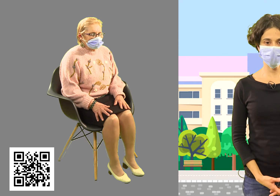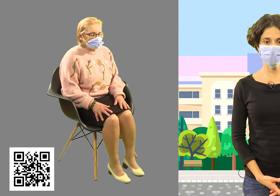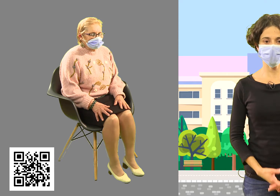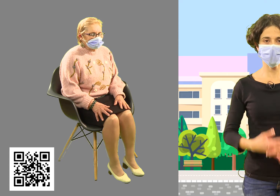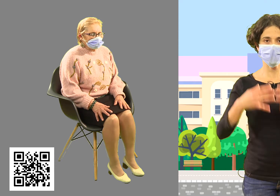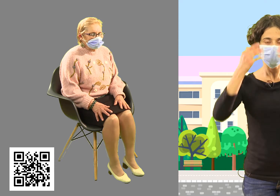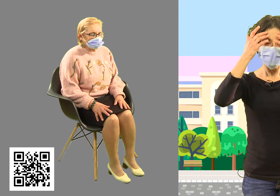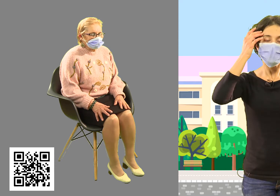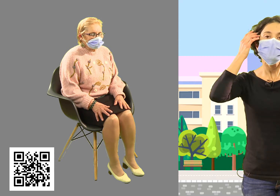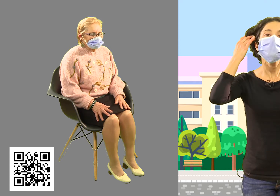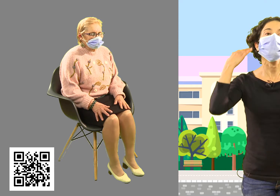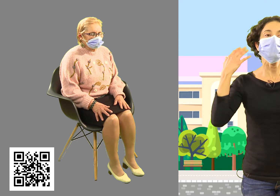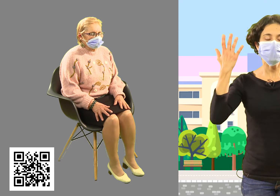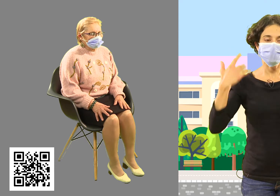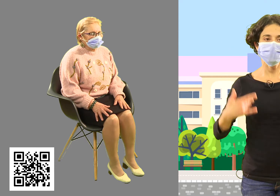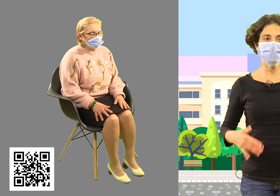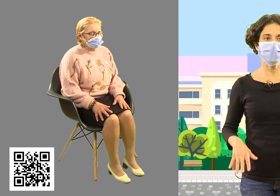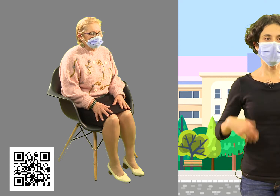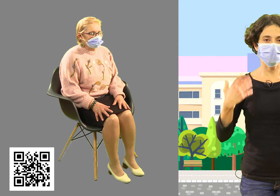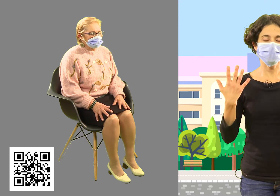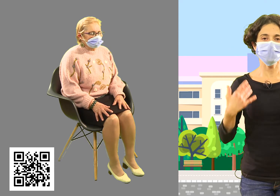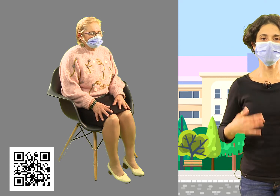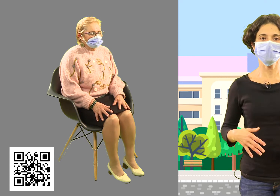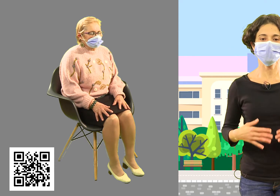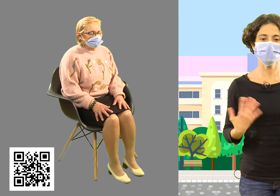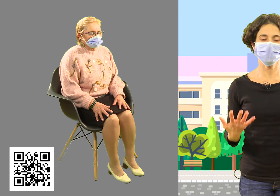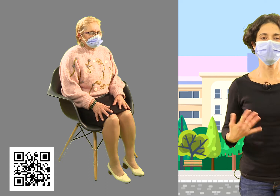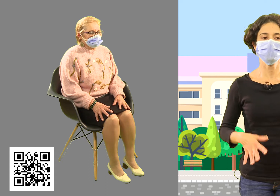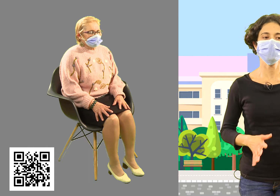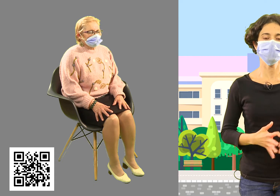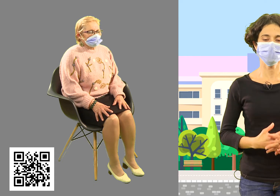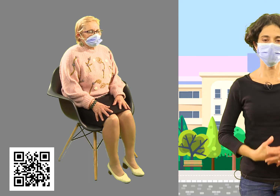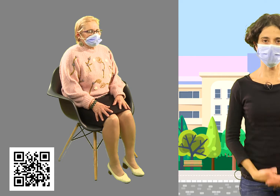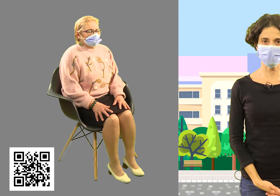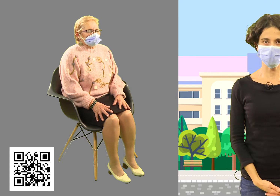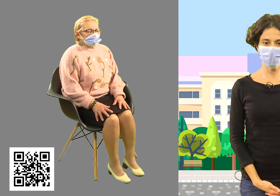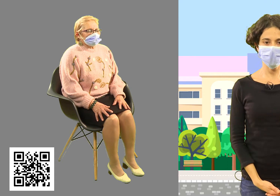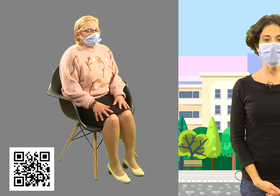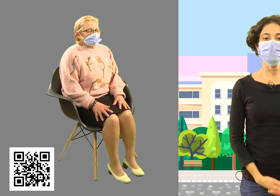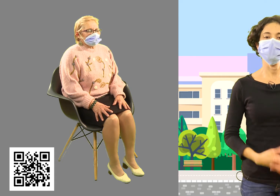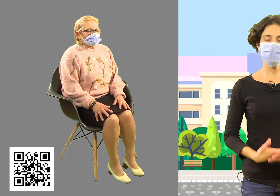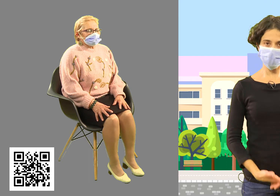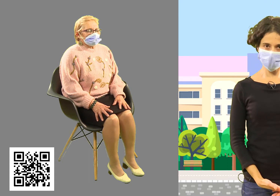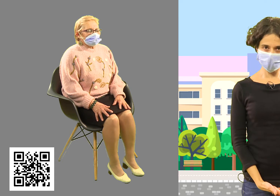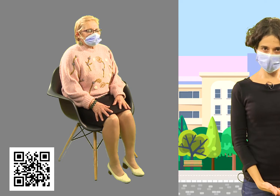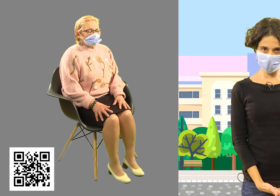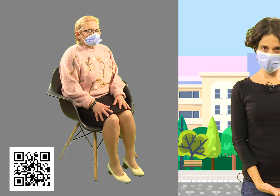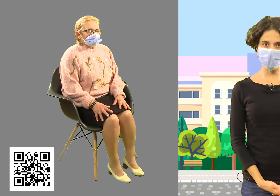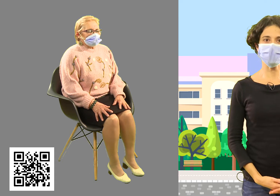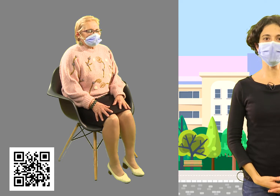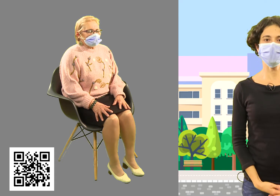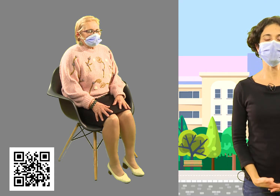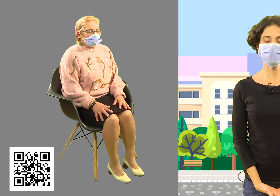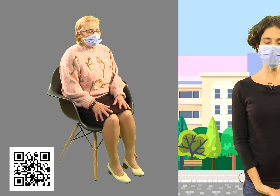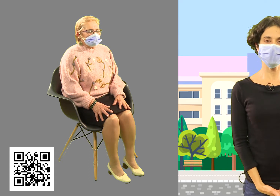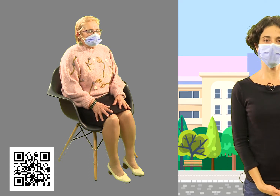respiración para que el oxígeno llegue bien a todos nuestros organismos. Vamos con la siguiente